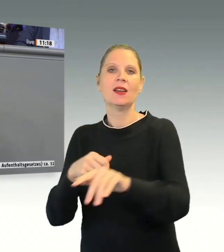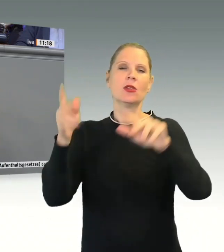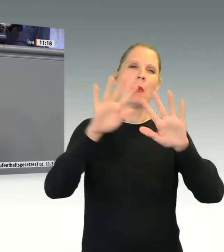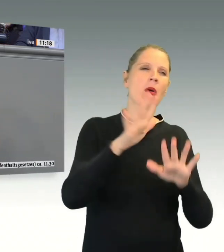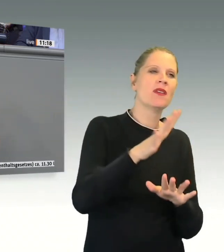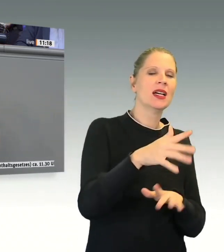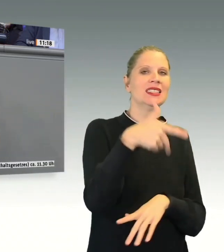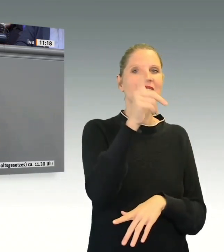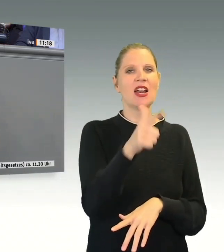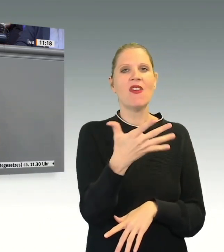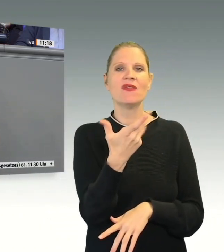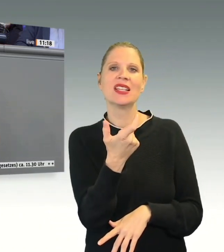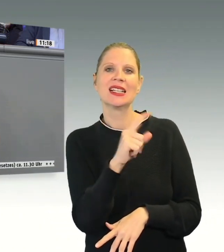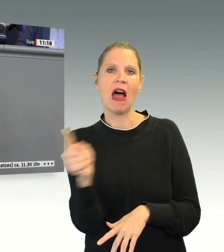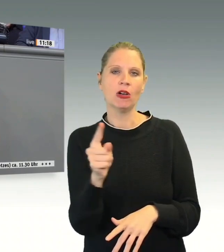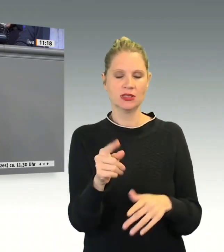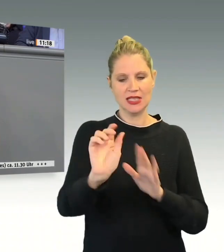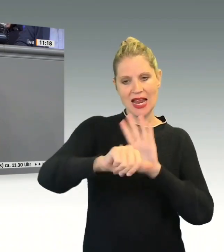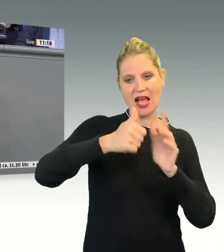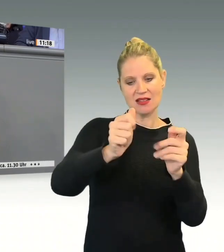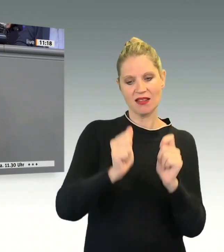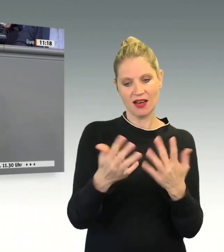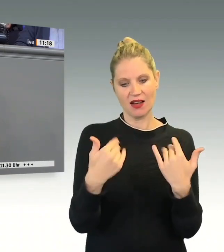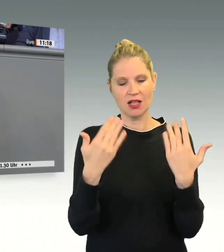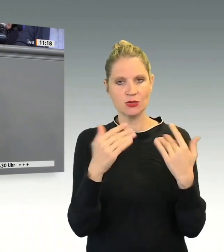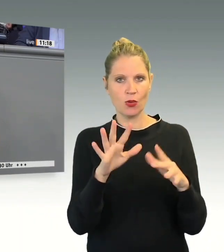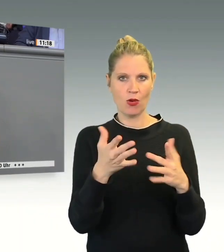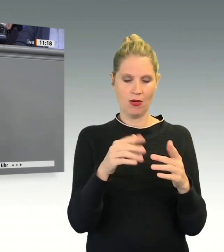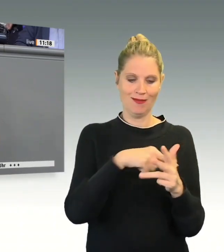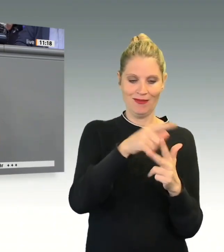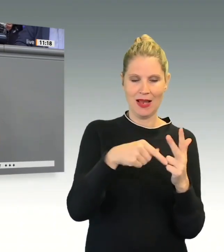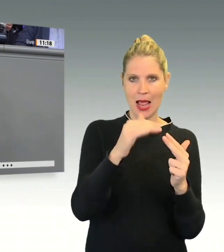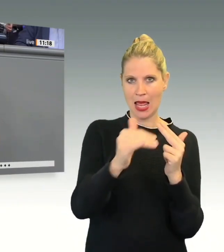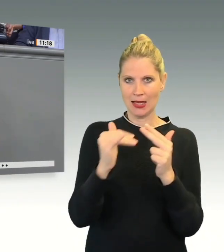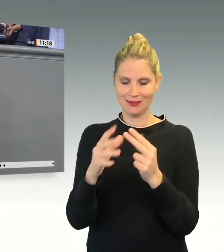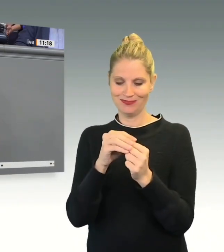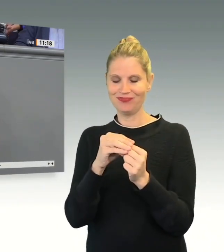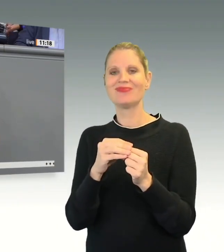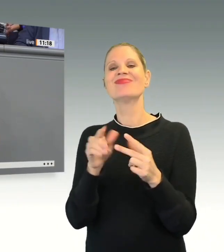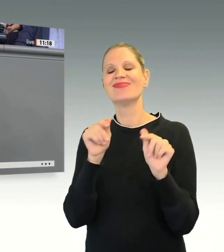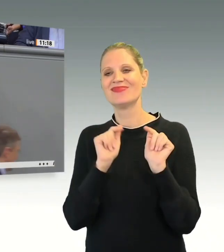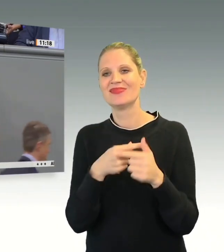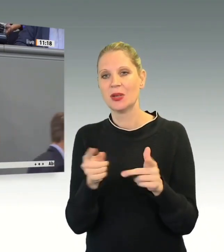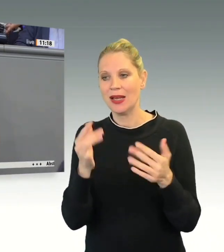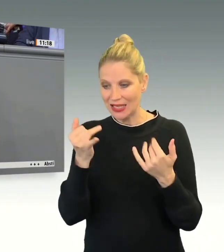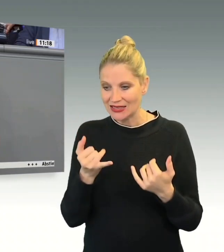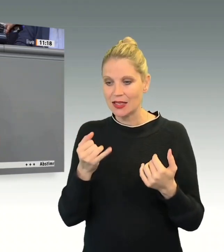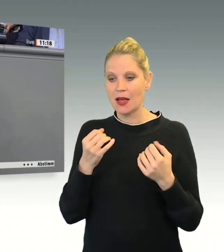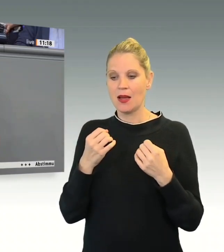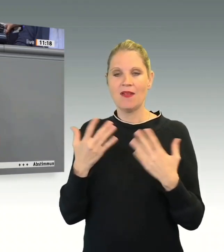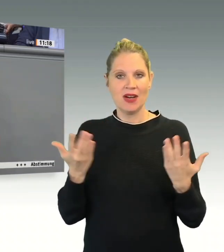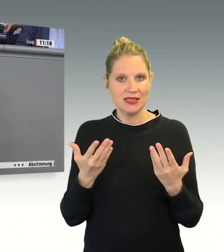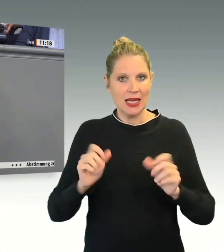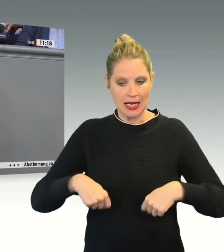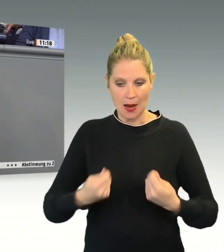225.000 Erstanträgen auf Asyl, die führt aktuell dazu, dass die Kommunen große Kapazitätsschwierigkeiten haben. Und es